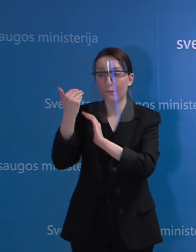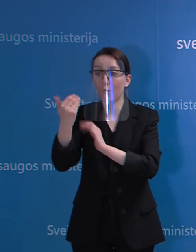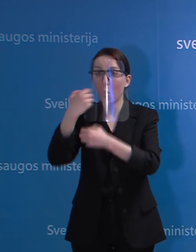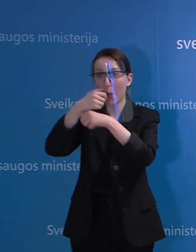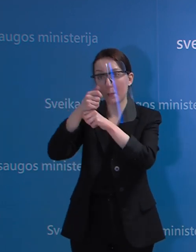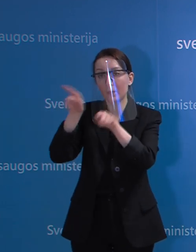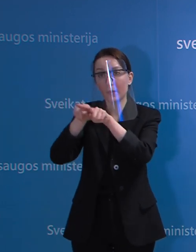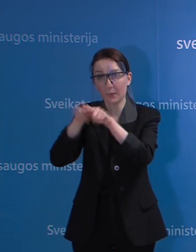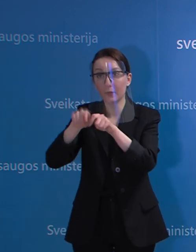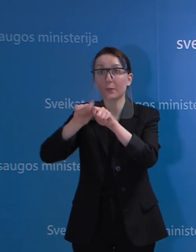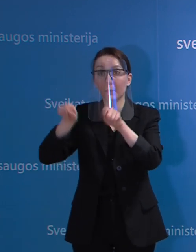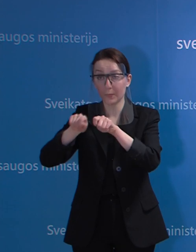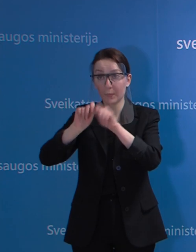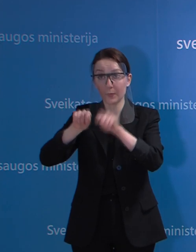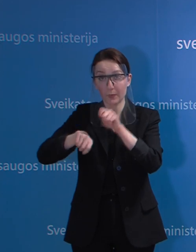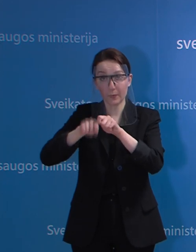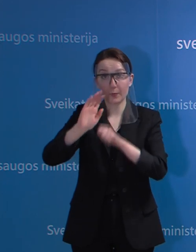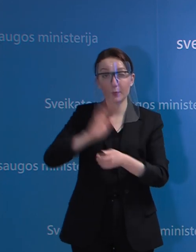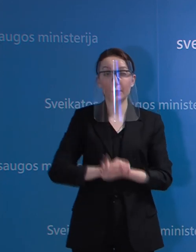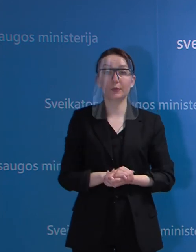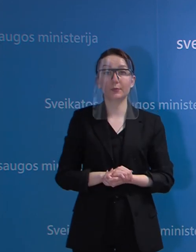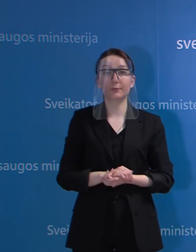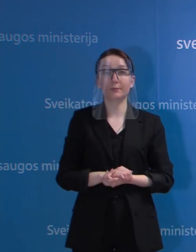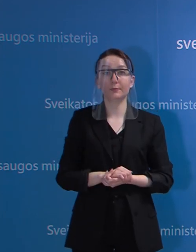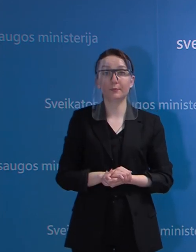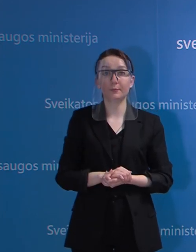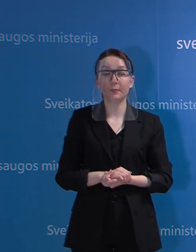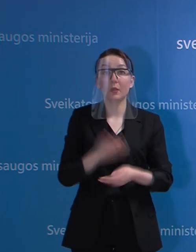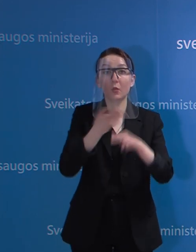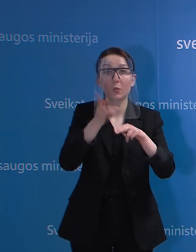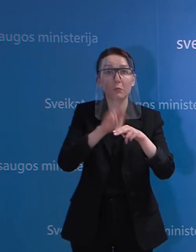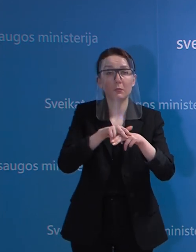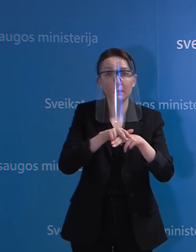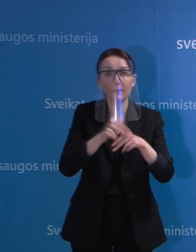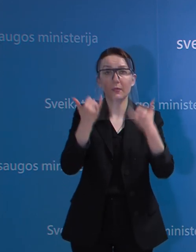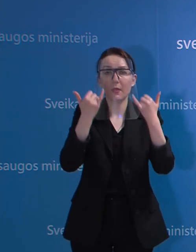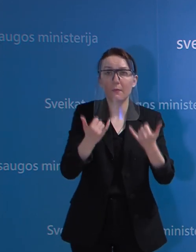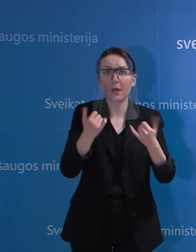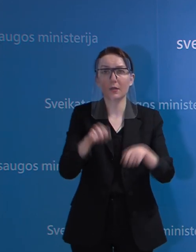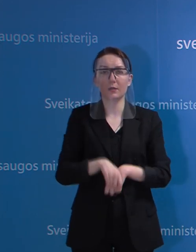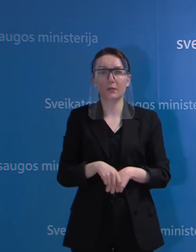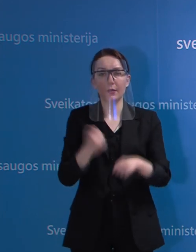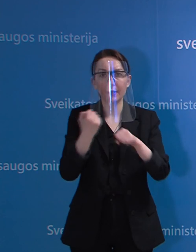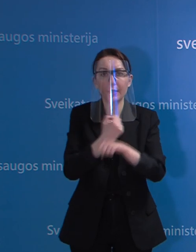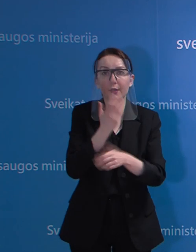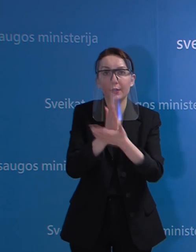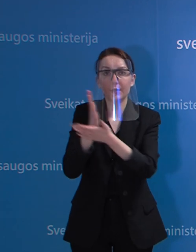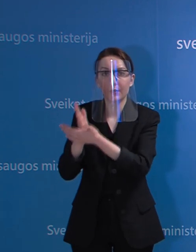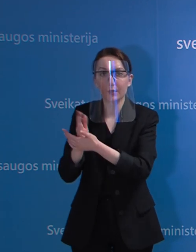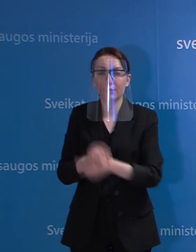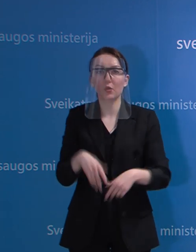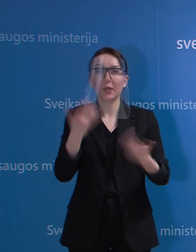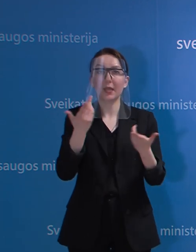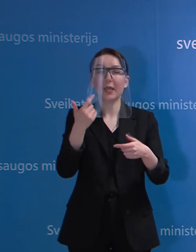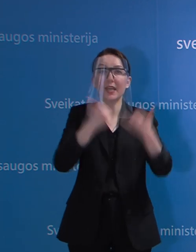laboratorija. Šie sprendimai yra priimami todėl, kad mes jau dabar turim užsitikrinę pačių